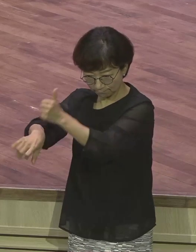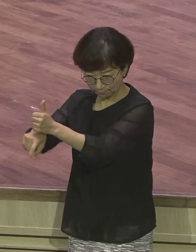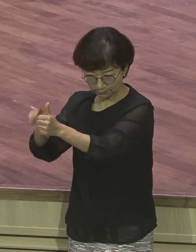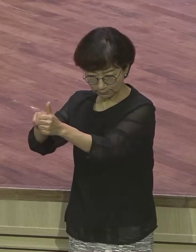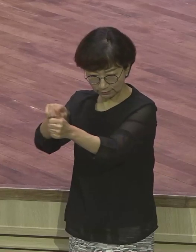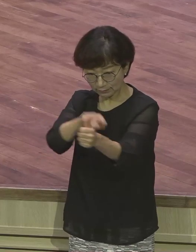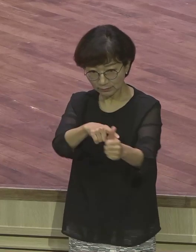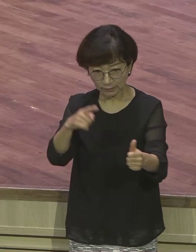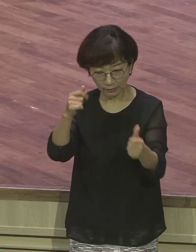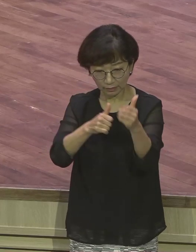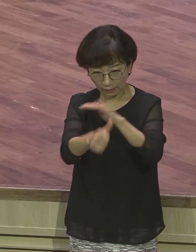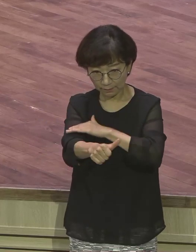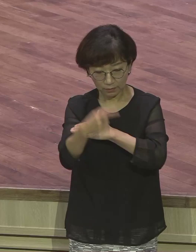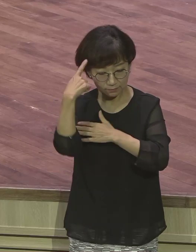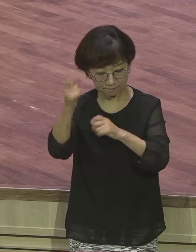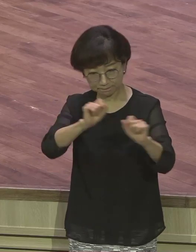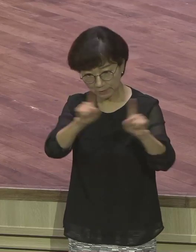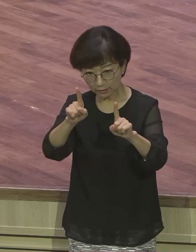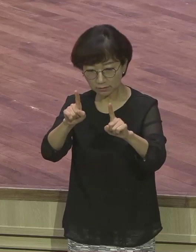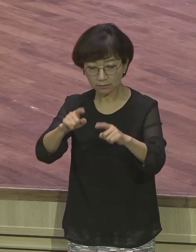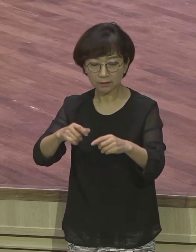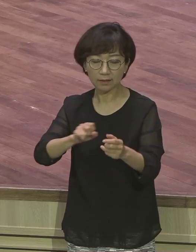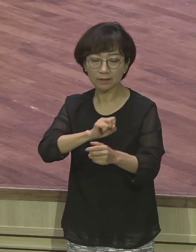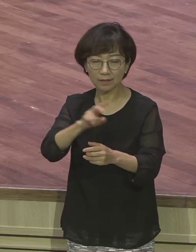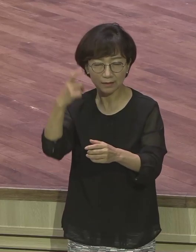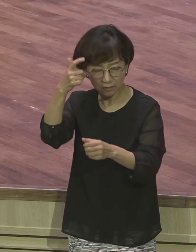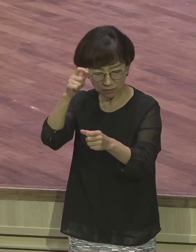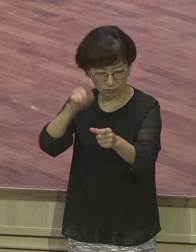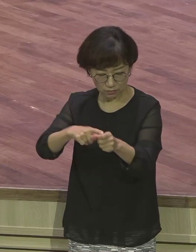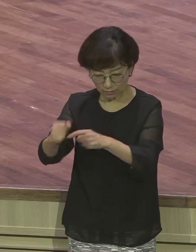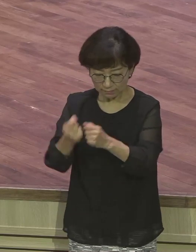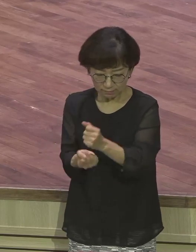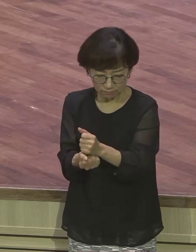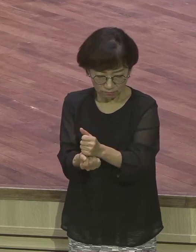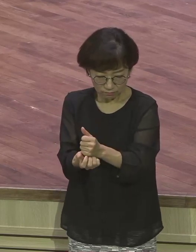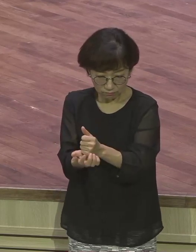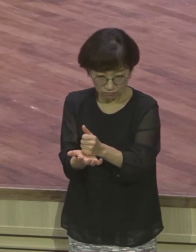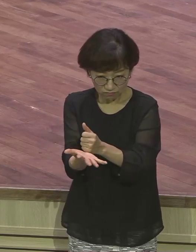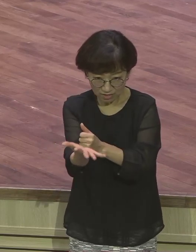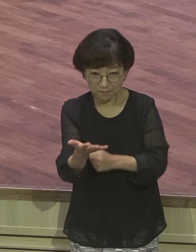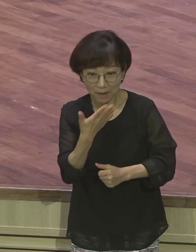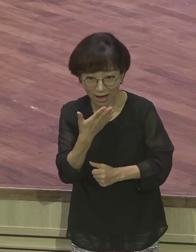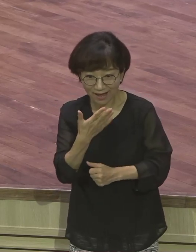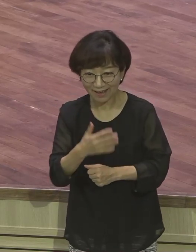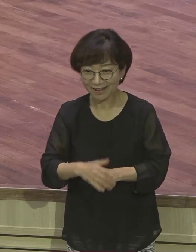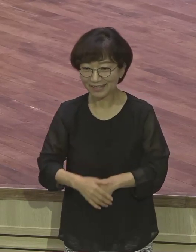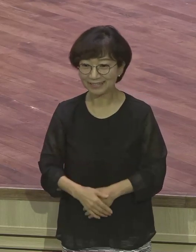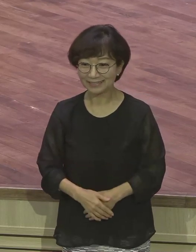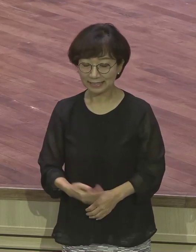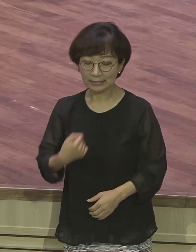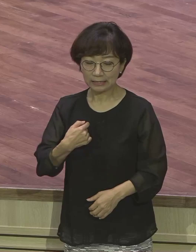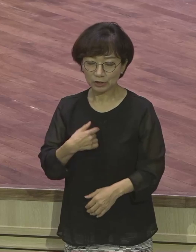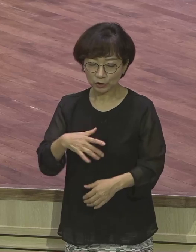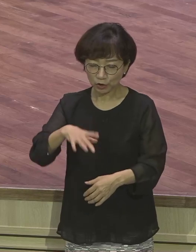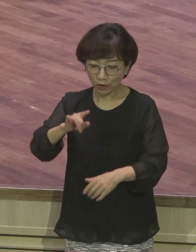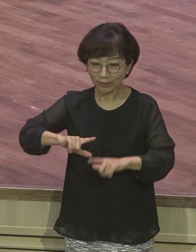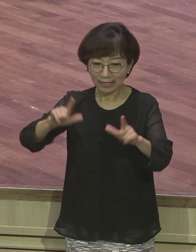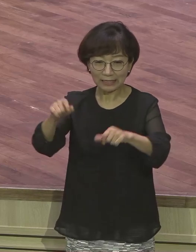영향력을 그렇게 입을 수 있잖아요. 저도 첫째 날에 첫날에 특강을 했습니다. 리더 이들에게